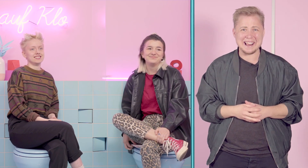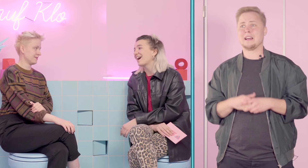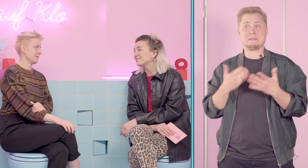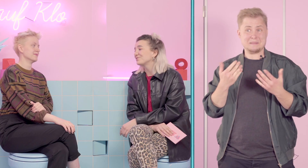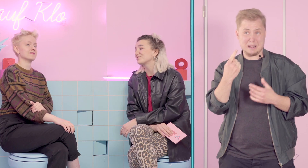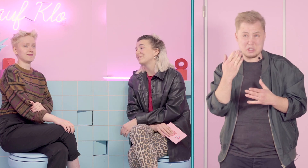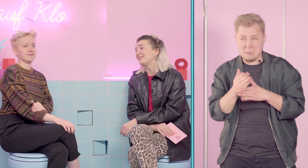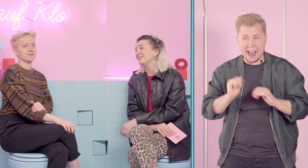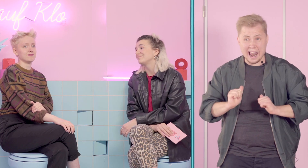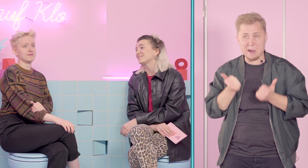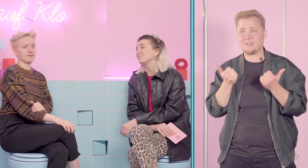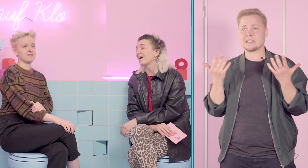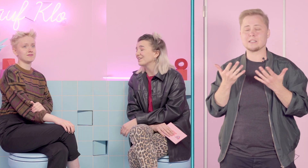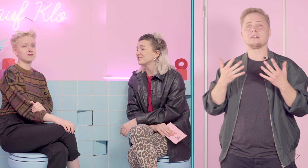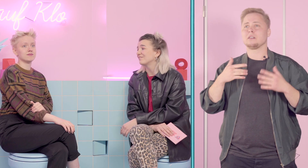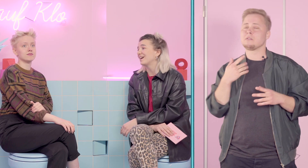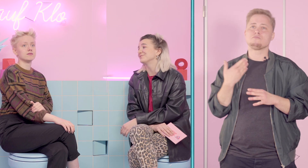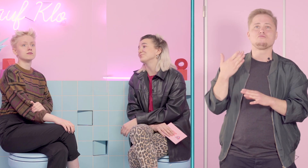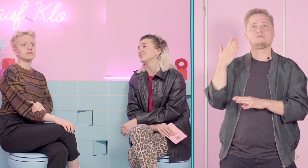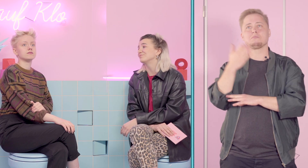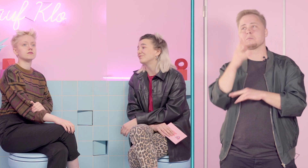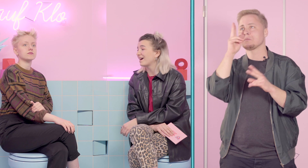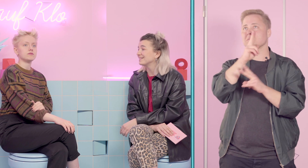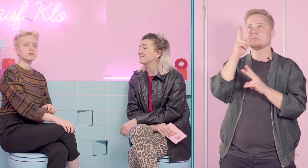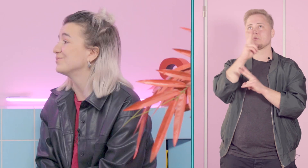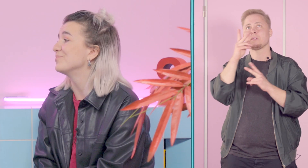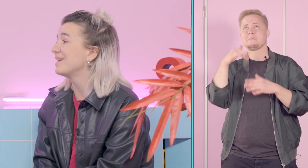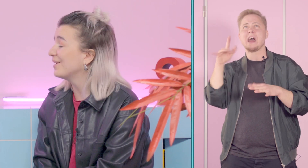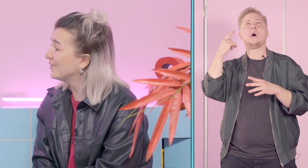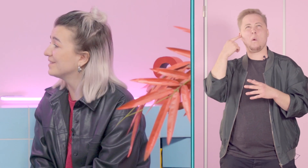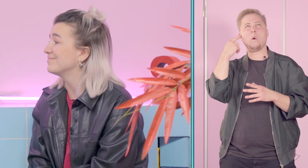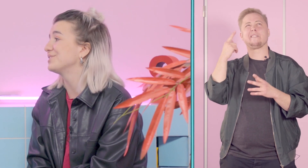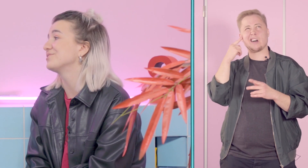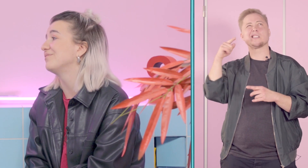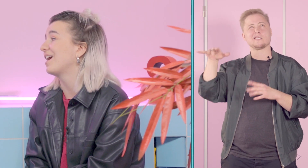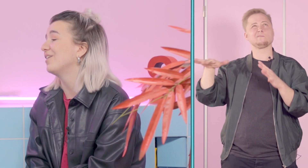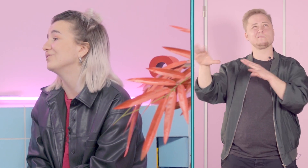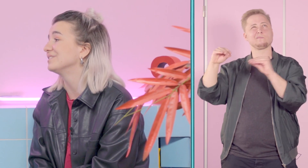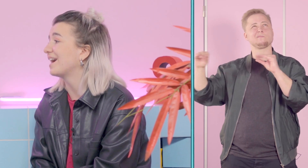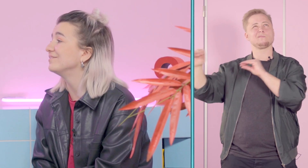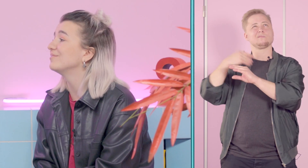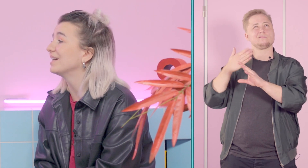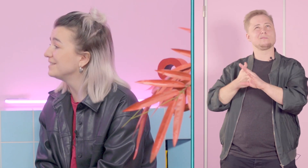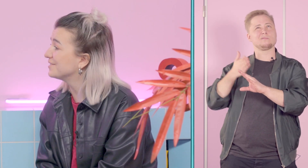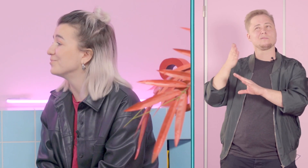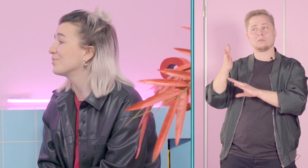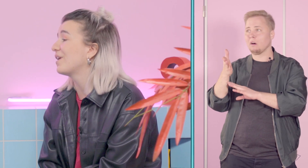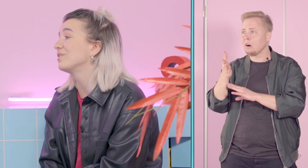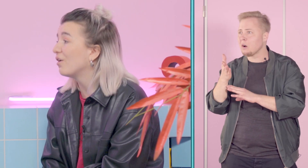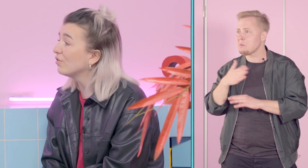Hast du das schon mal erlebt, dass überraschenderweise du irgendwo warst, wo mehr hörende Menschen war und es da einfach mal richtig smooth war? Oder auch